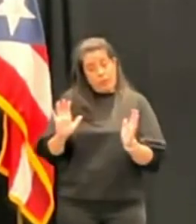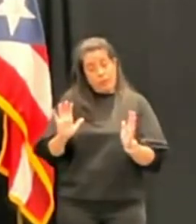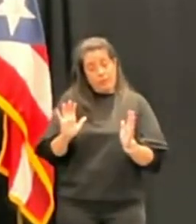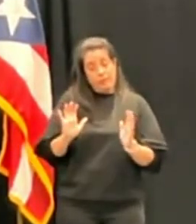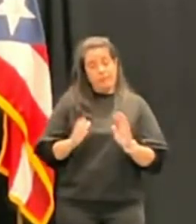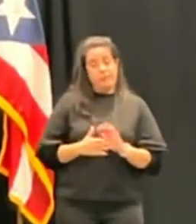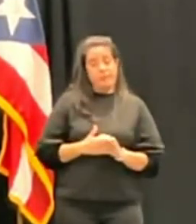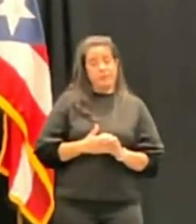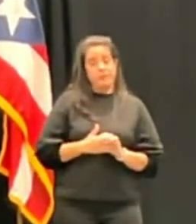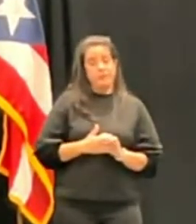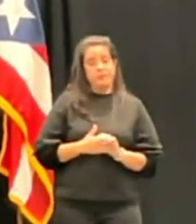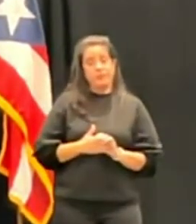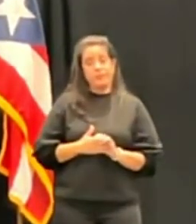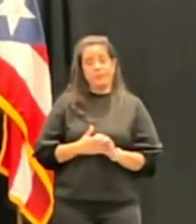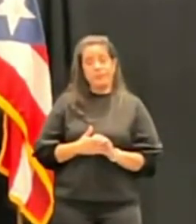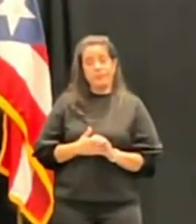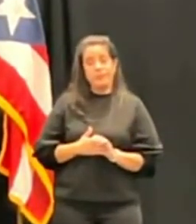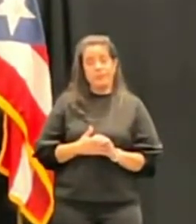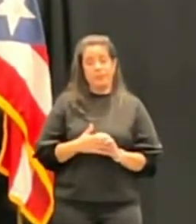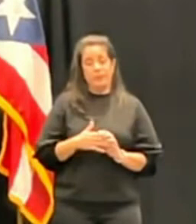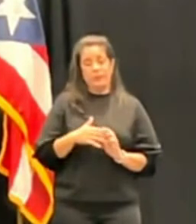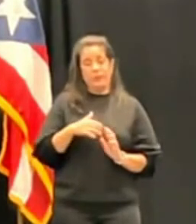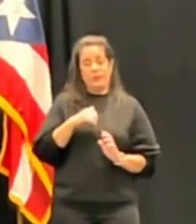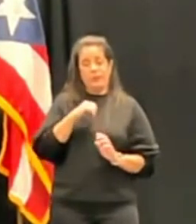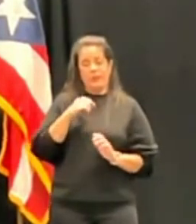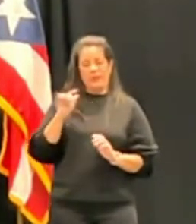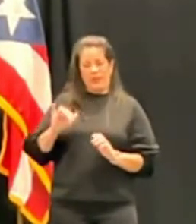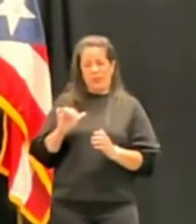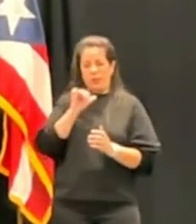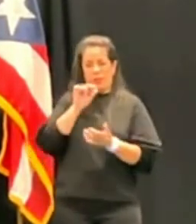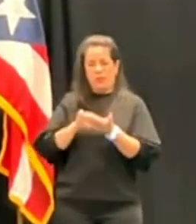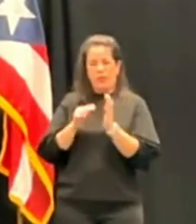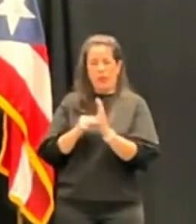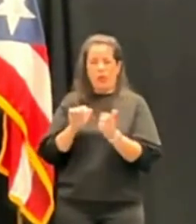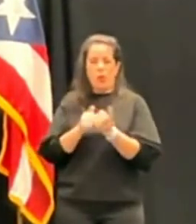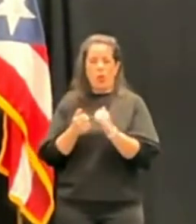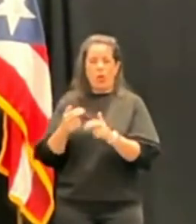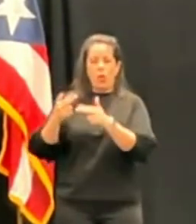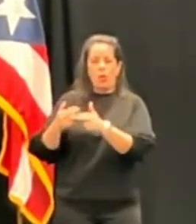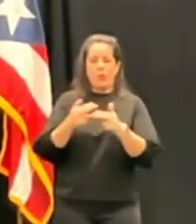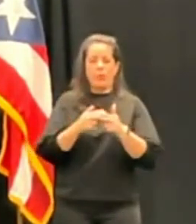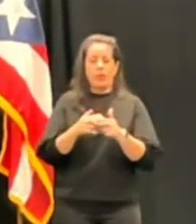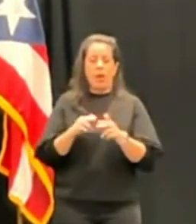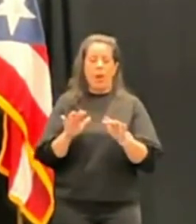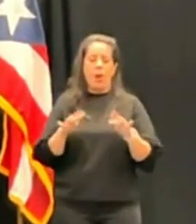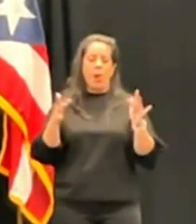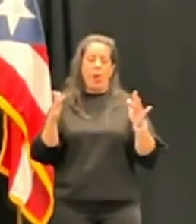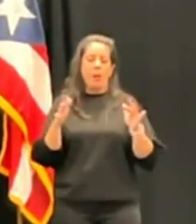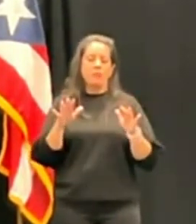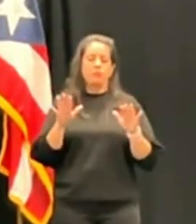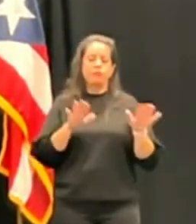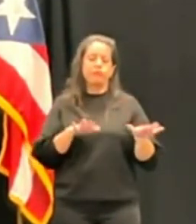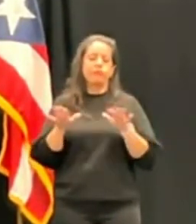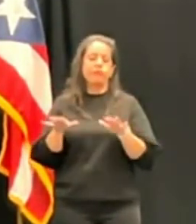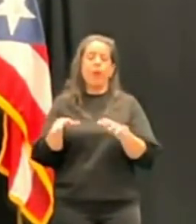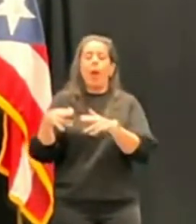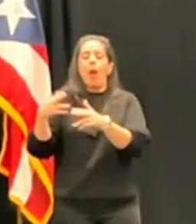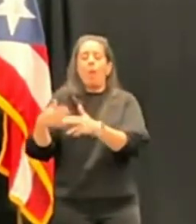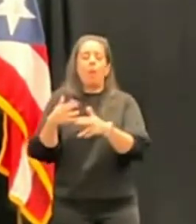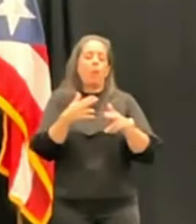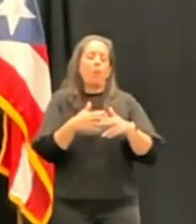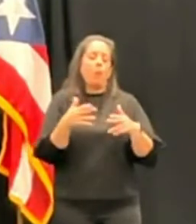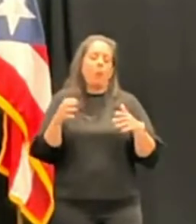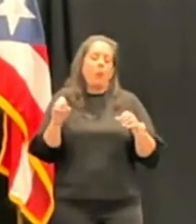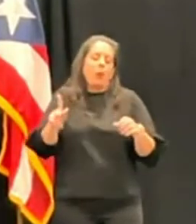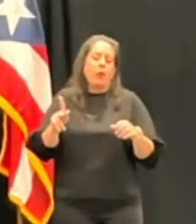hablando de unos nombramientos que se puedan ver livianamente, estamos hablando de una jueza